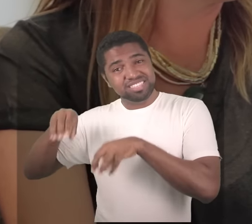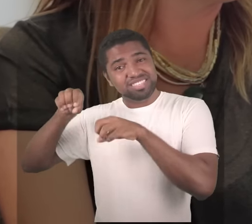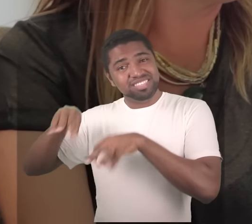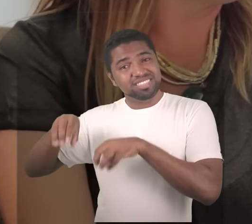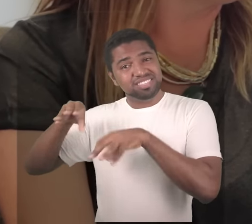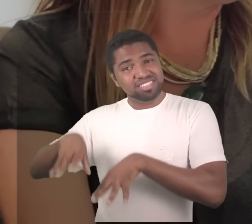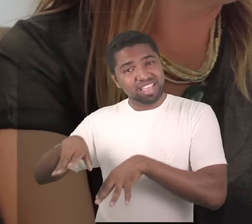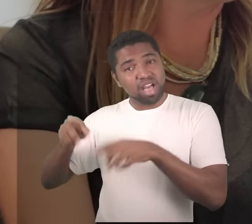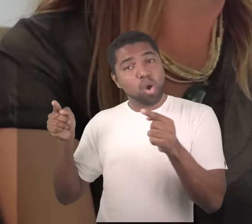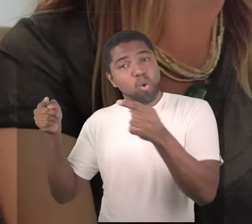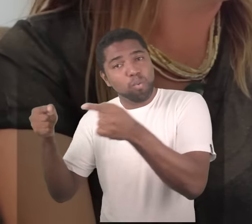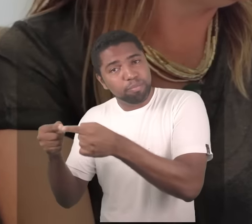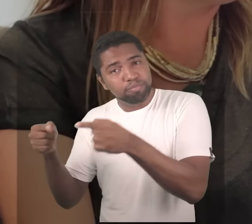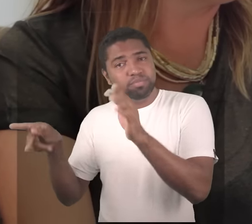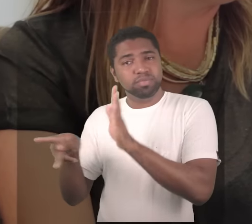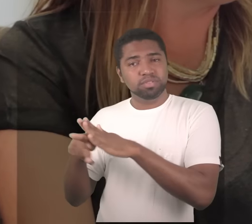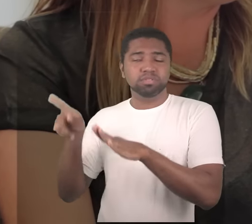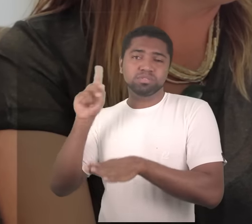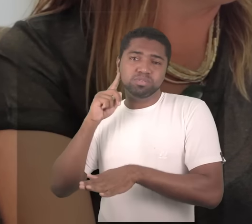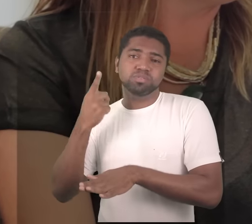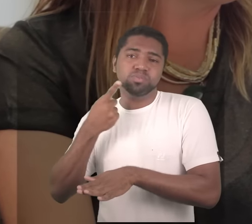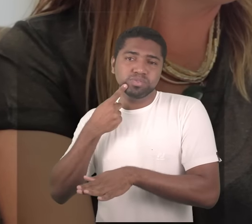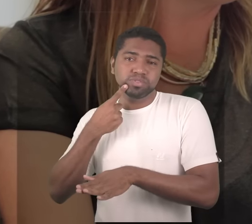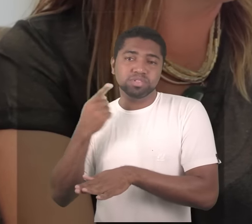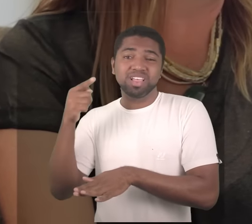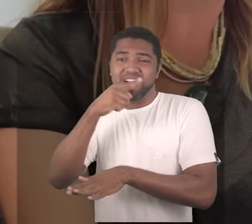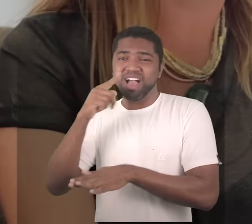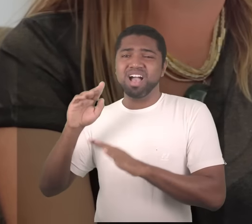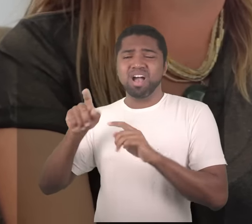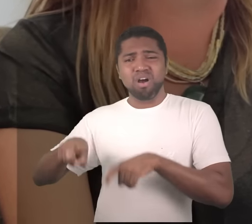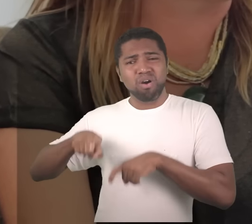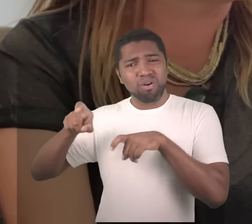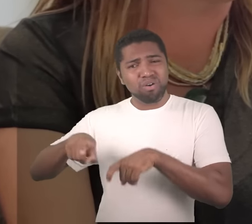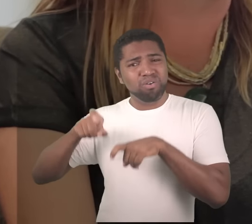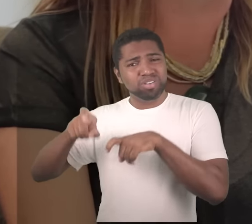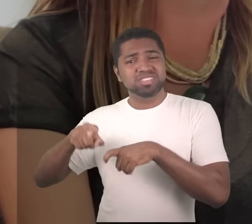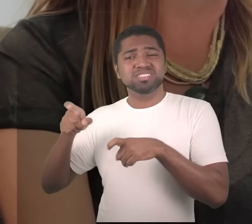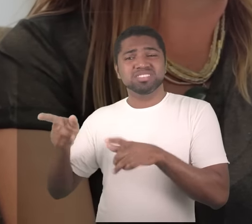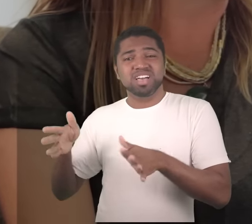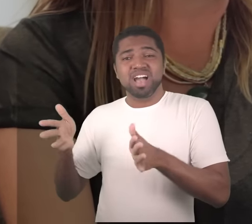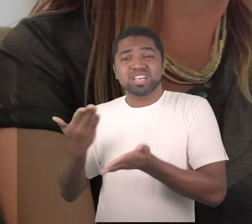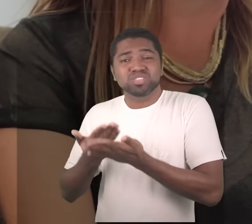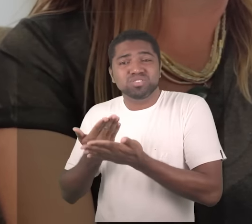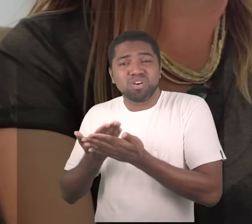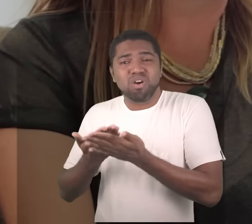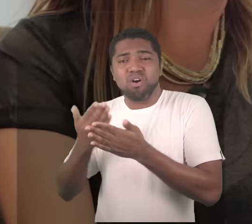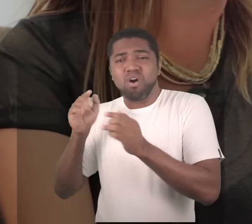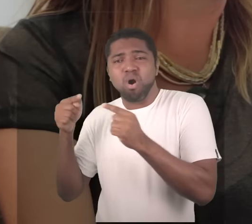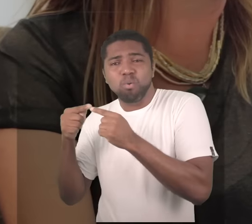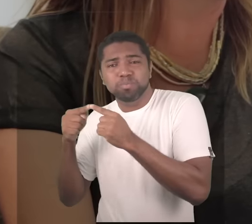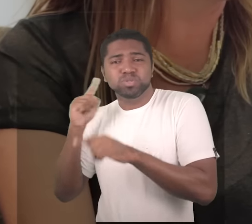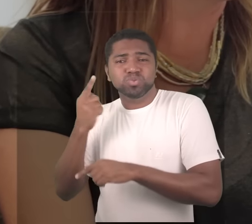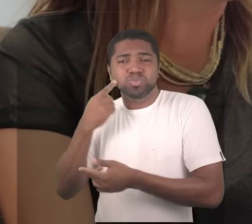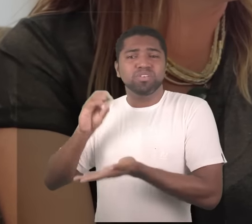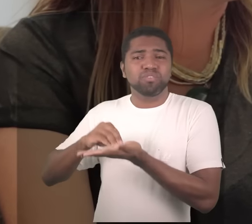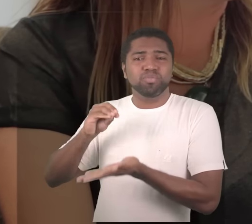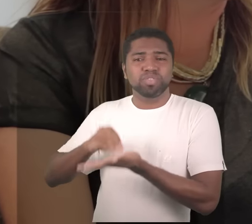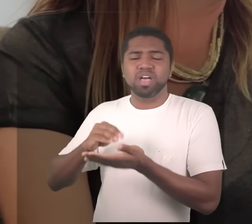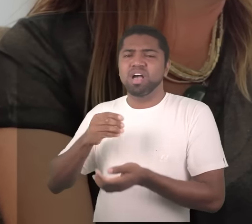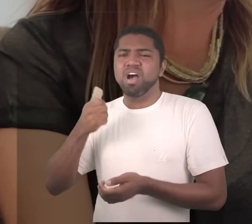estudo especializado porque na roça era muito escasso os recursos, meu avô desenhava com carvão no chão tentava de alguma